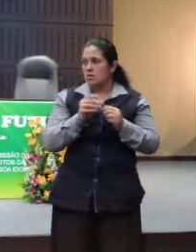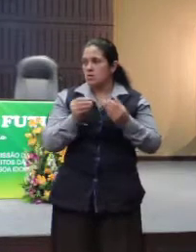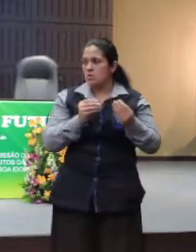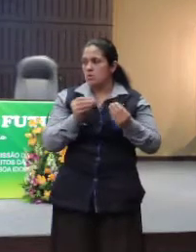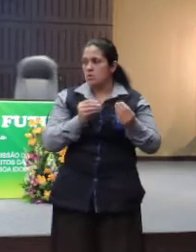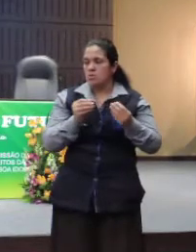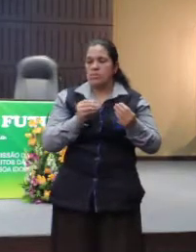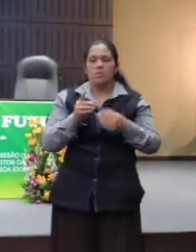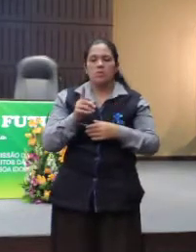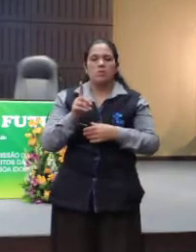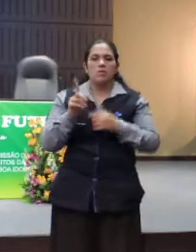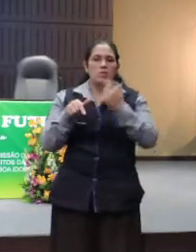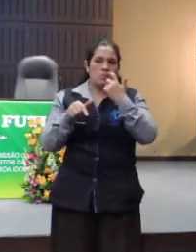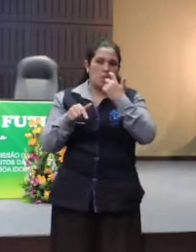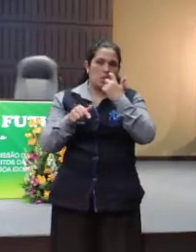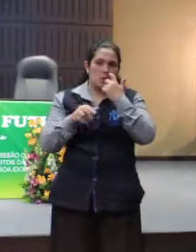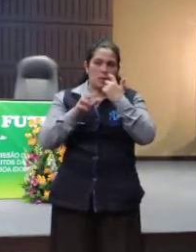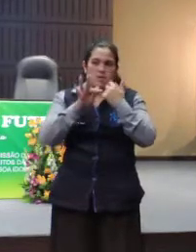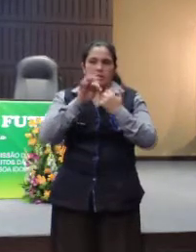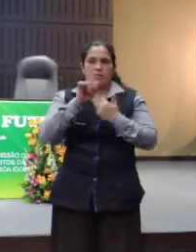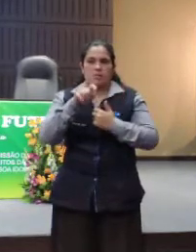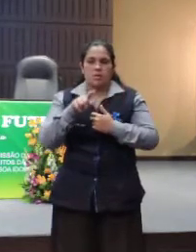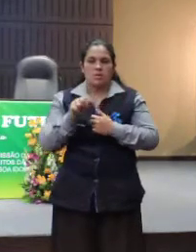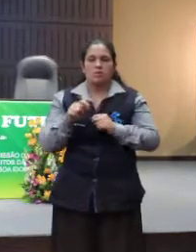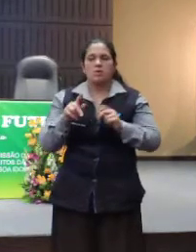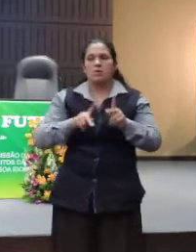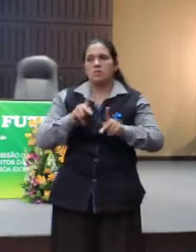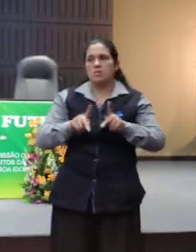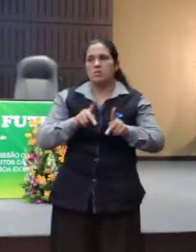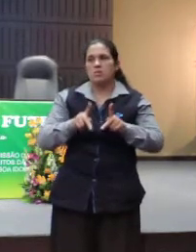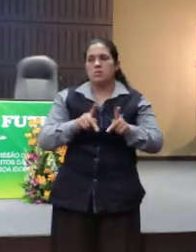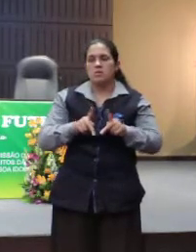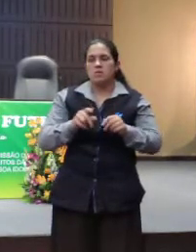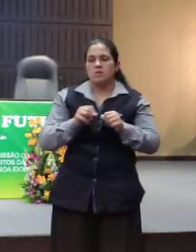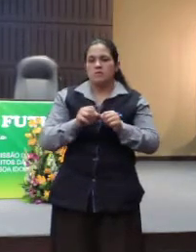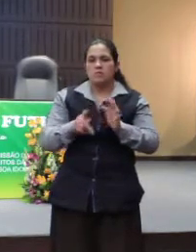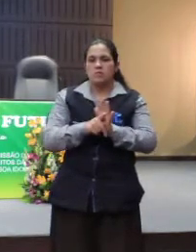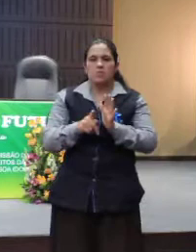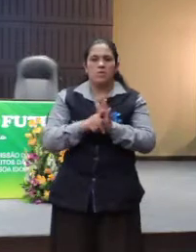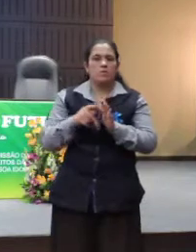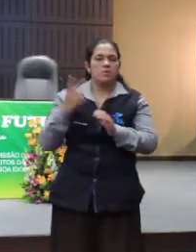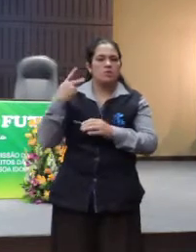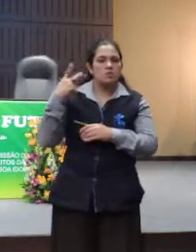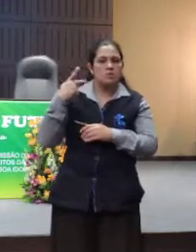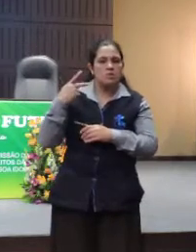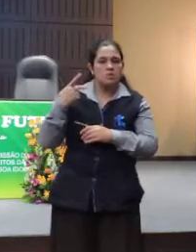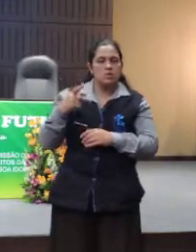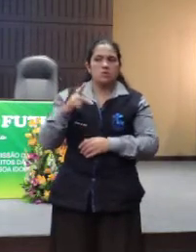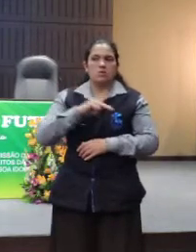essa faixa da população nas políticas públicas, por exemplo.